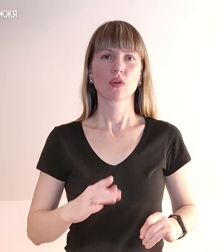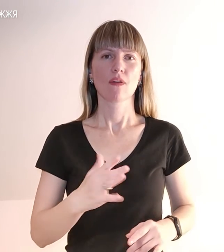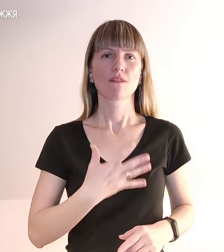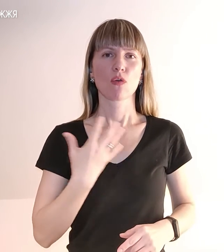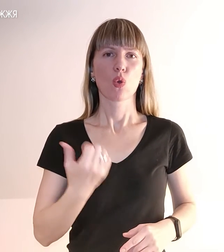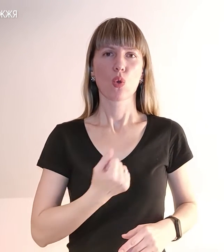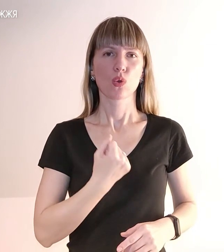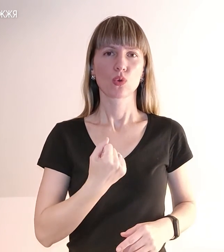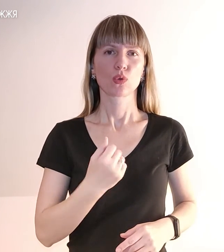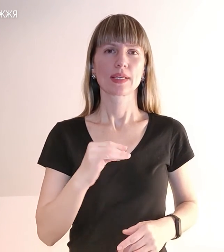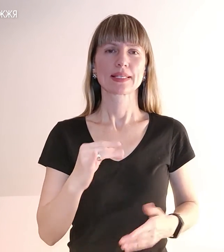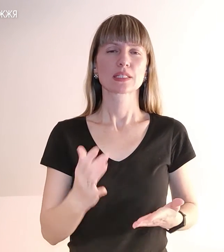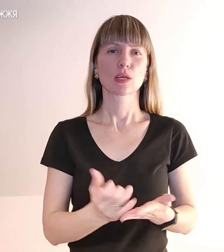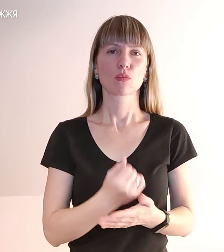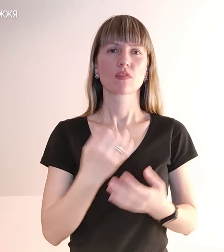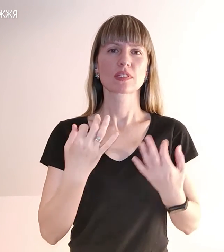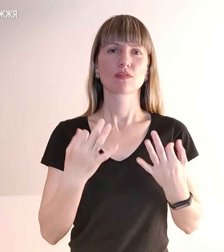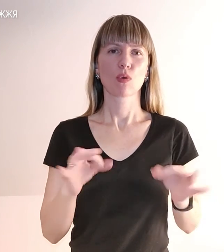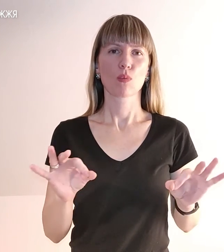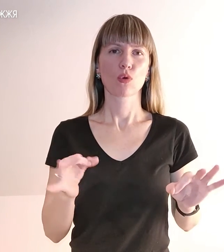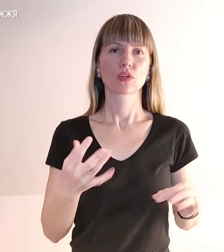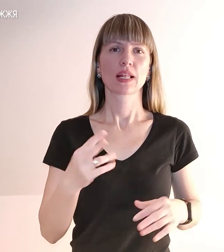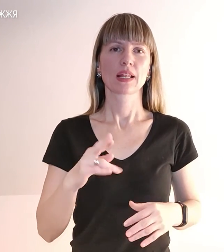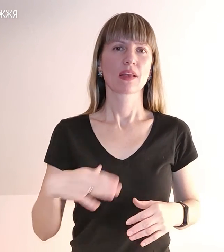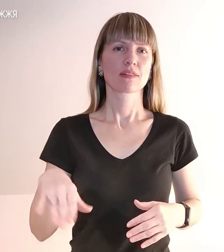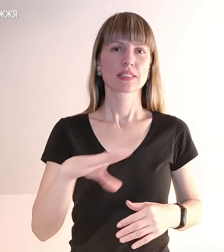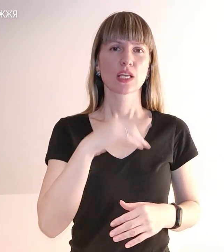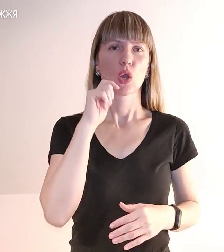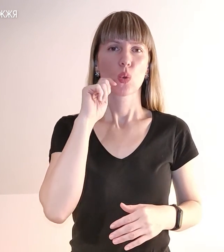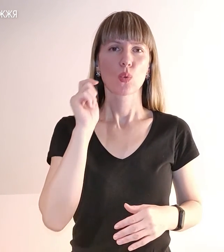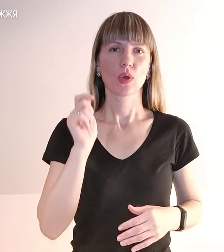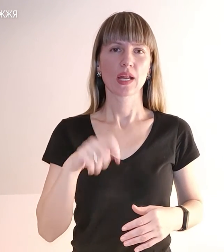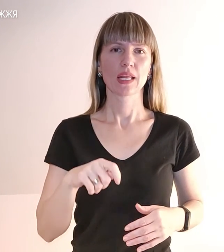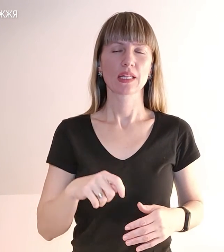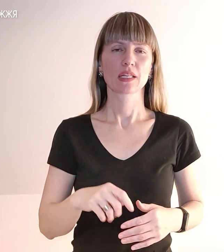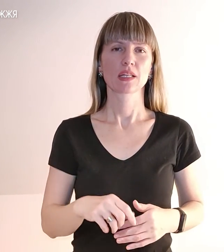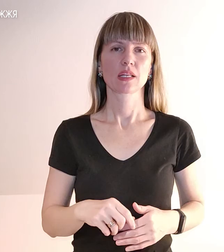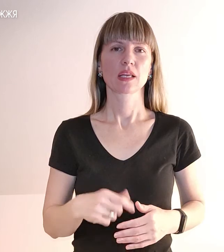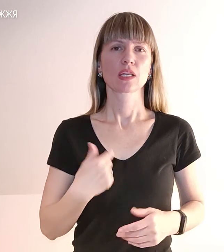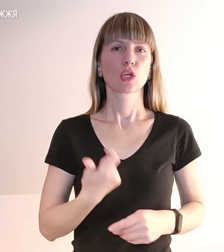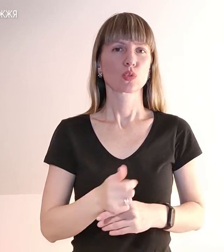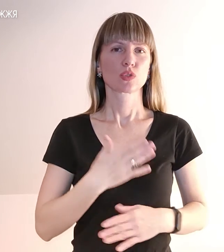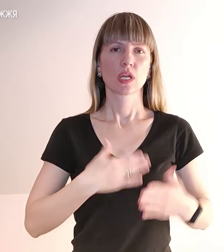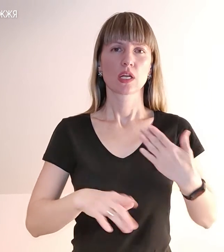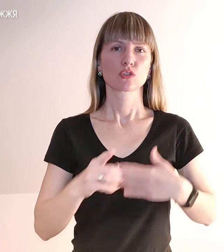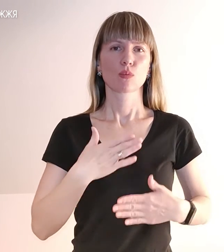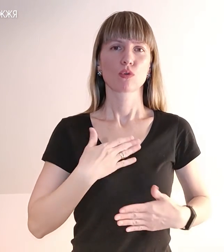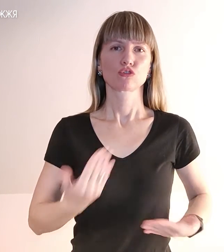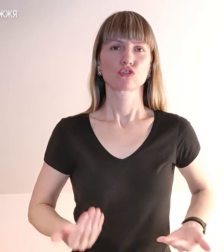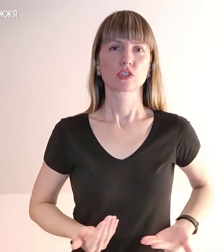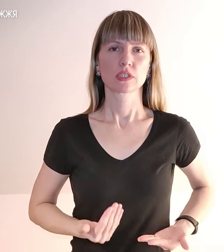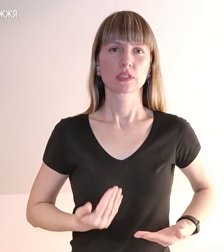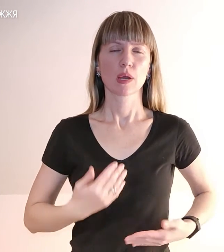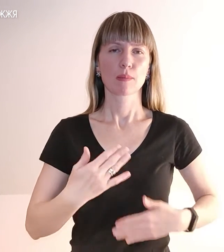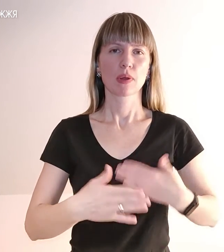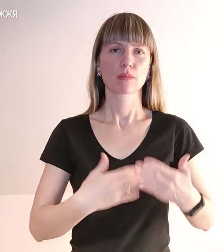і здобував свободу для всієї України. Я дуже рада, що моє життя переплелося з вашим містом.